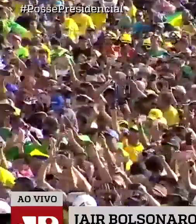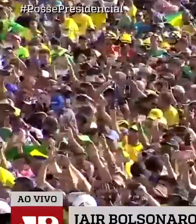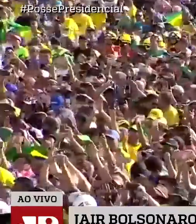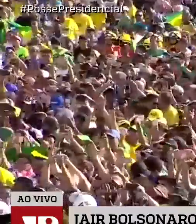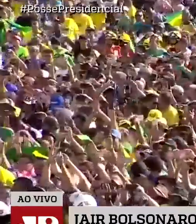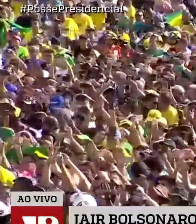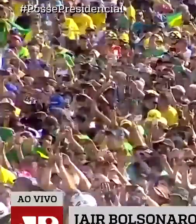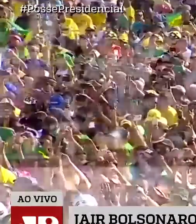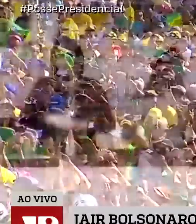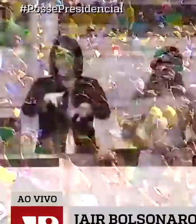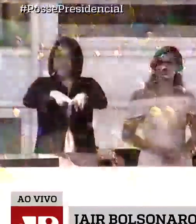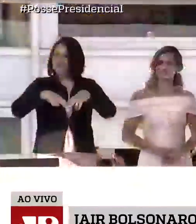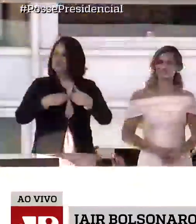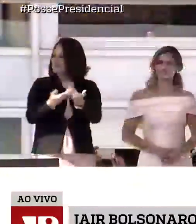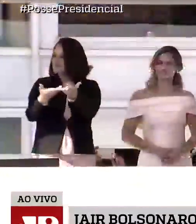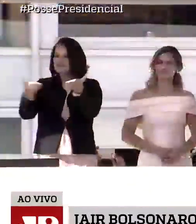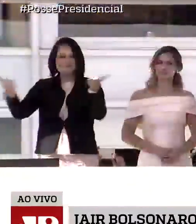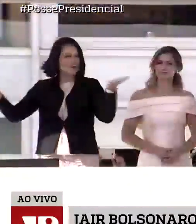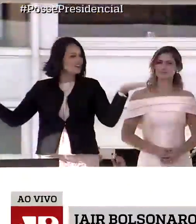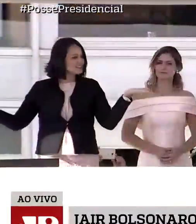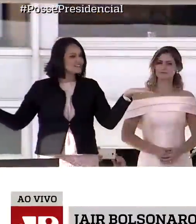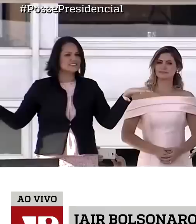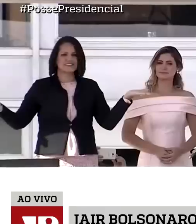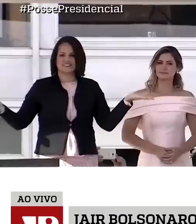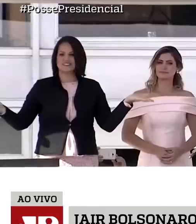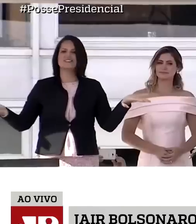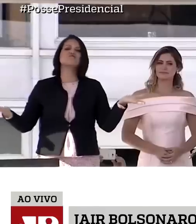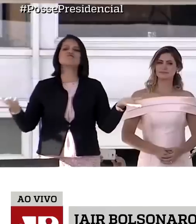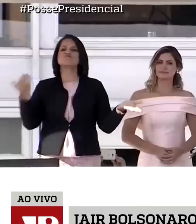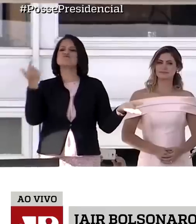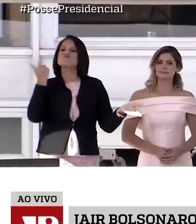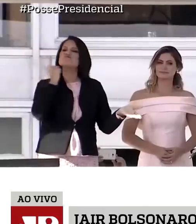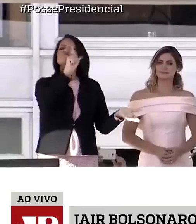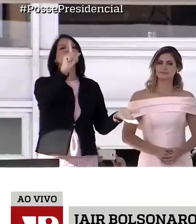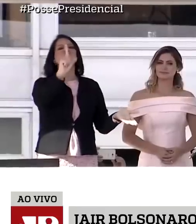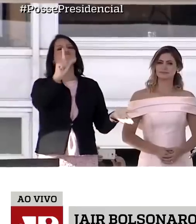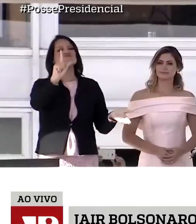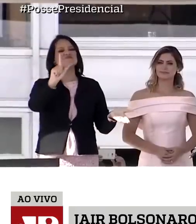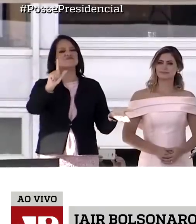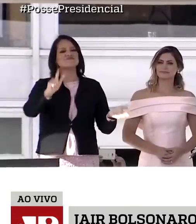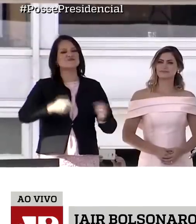Graças a vocês, conseguimos.